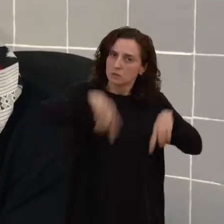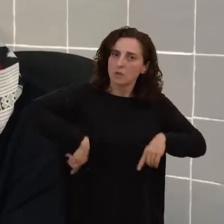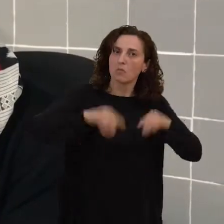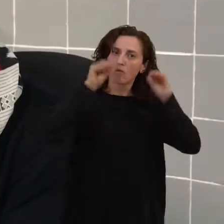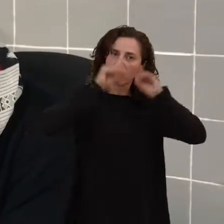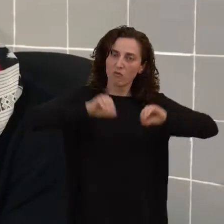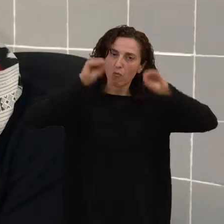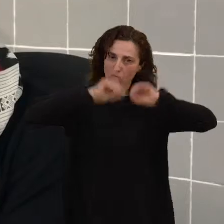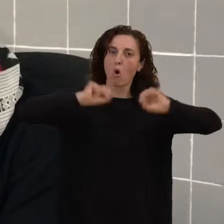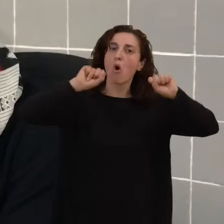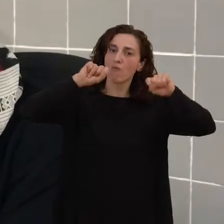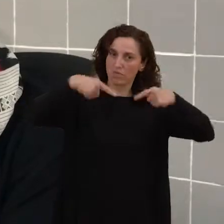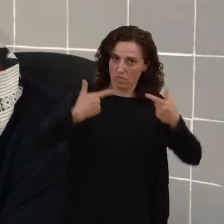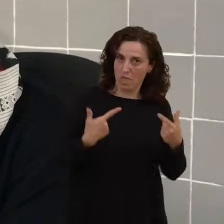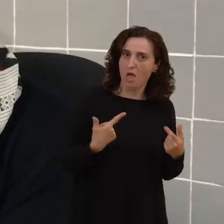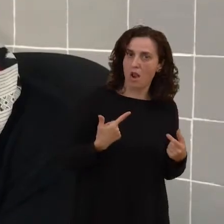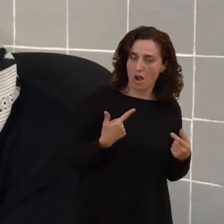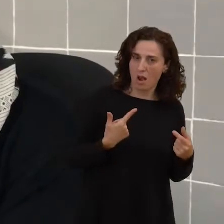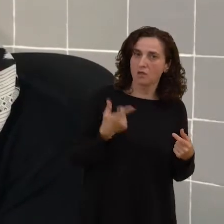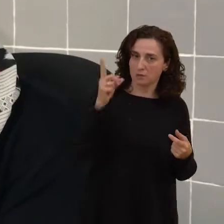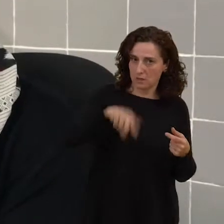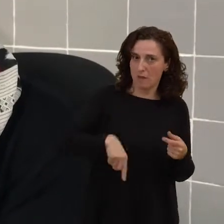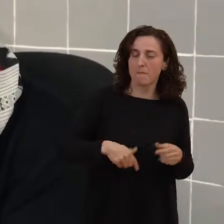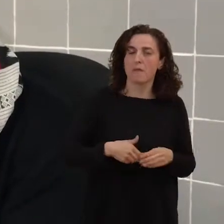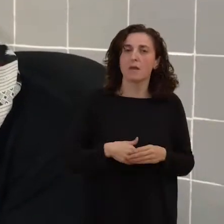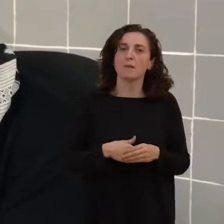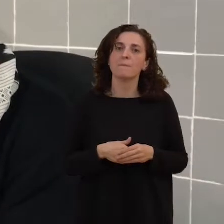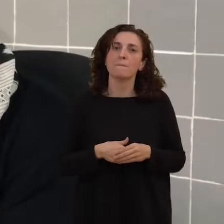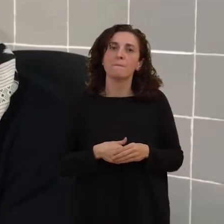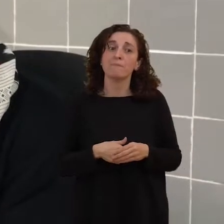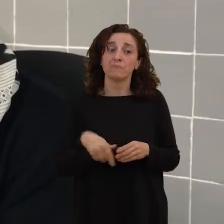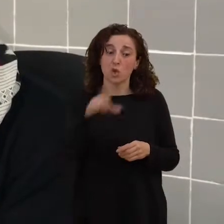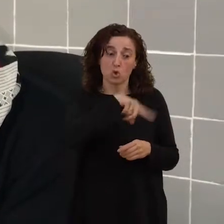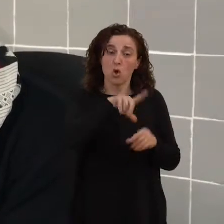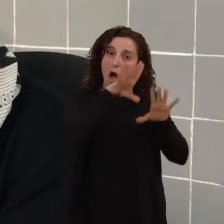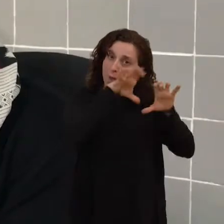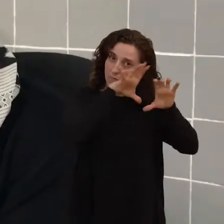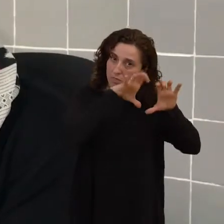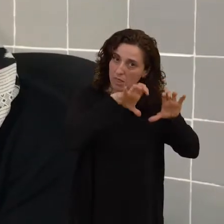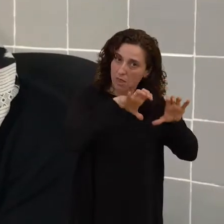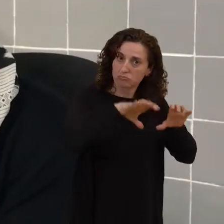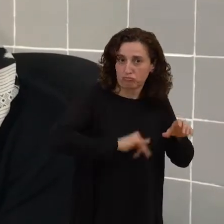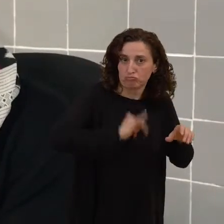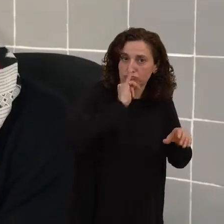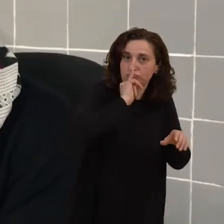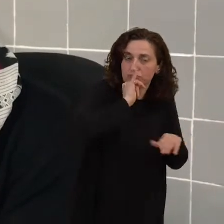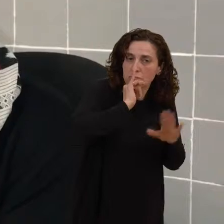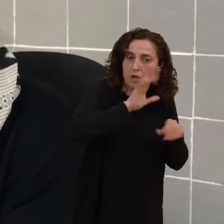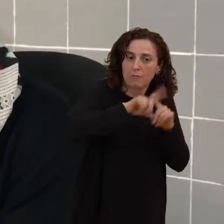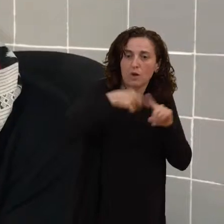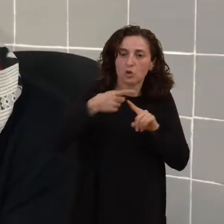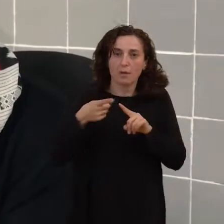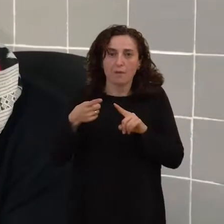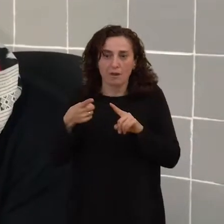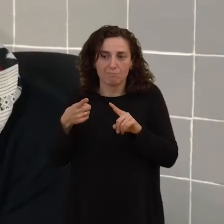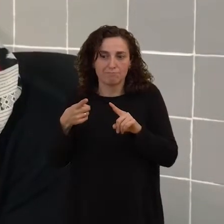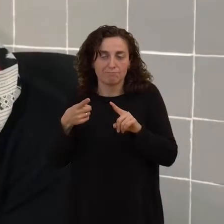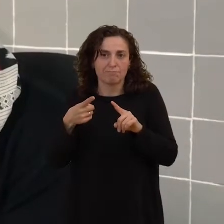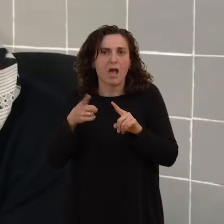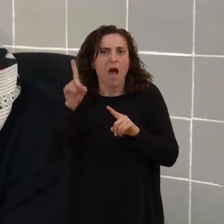formación reglada, que te puede llegar a enseñar y evidentemente te enseña mucho, pero